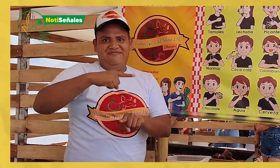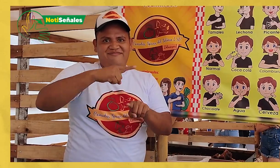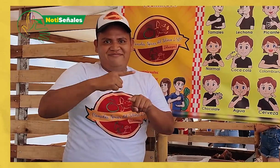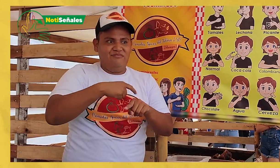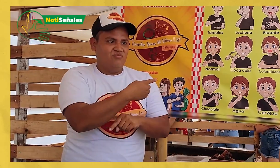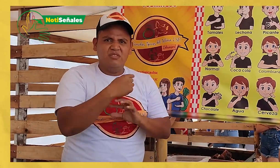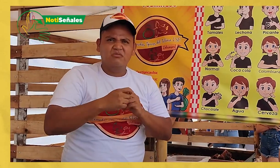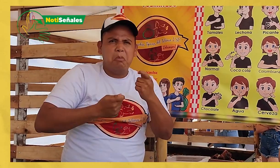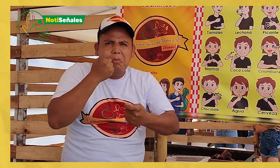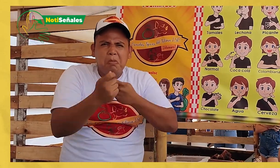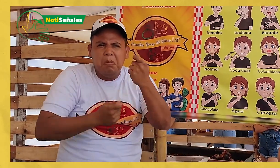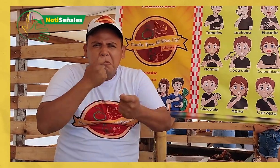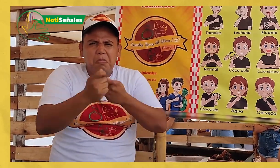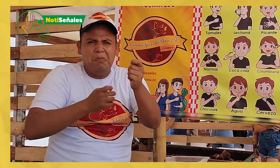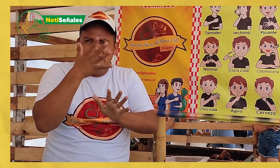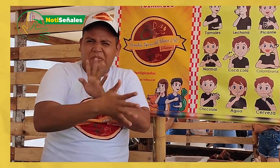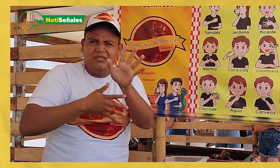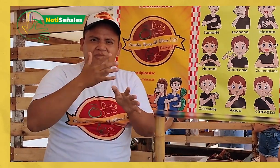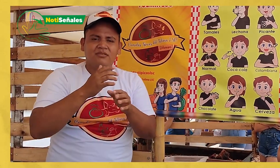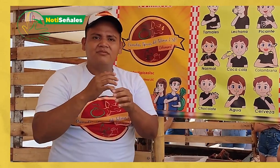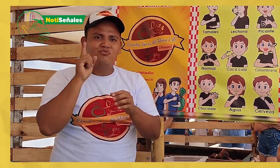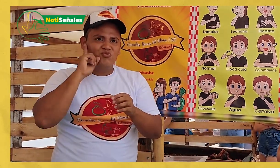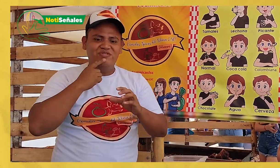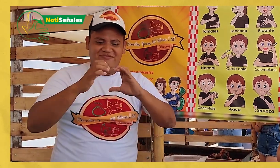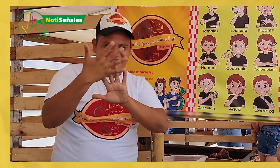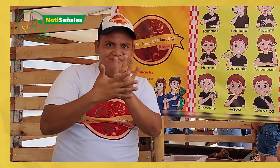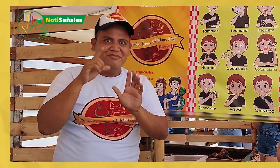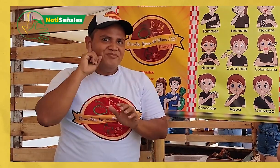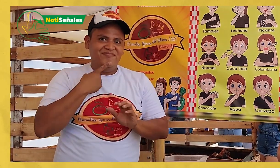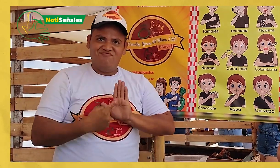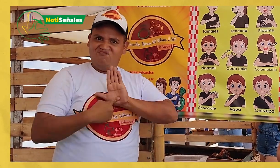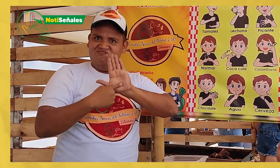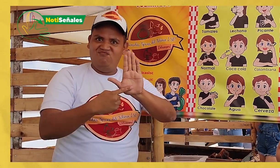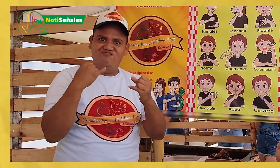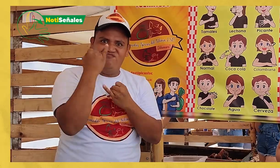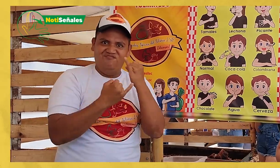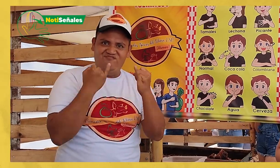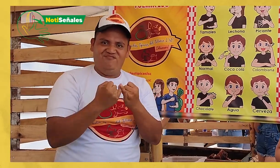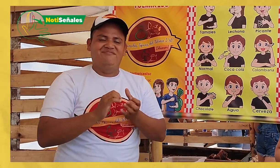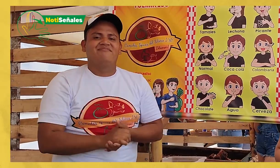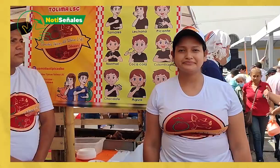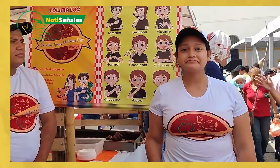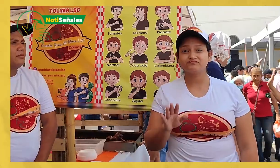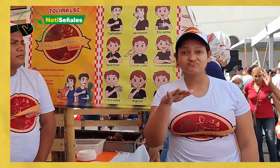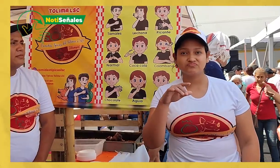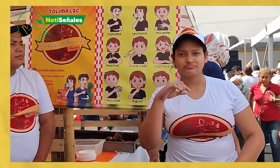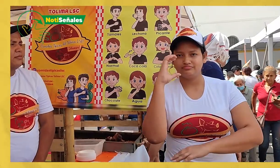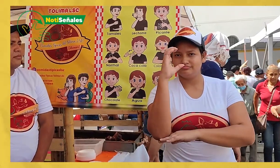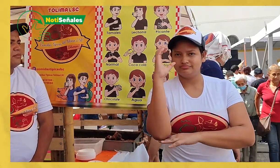Bicentenario, mostrando nuestro emprendimiento y la identidad como personas sordas. Aquí en Ibagué,